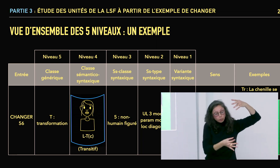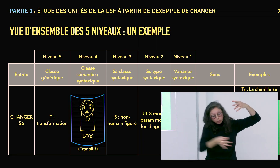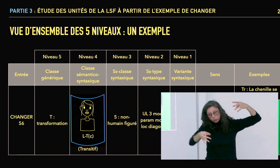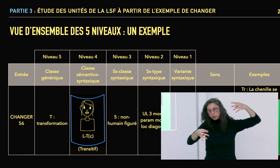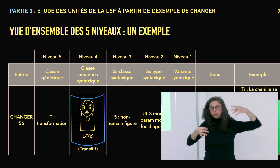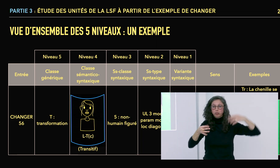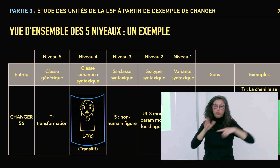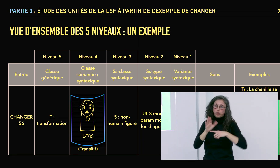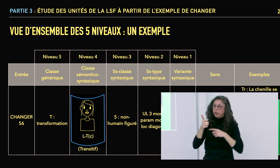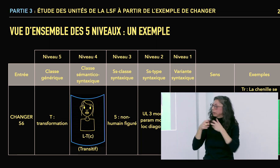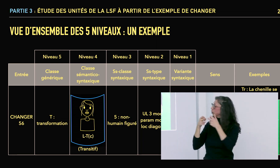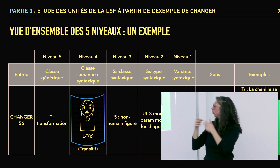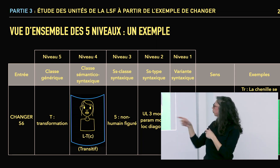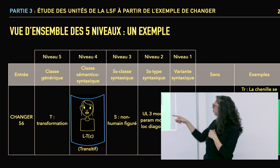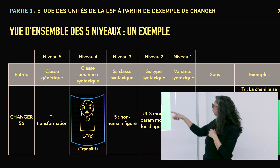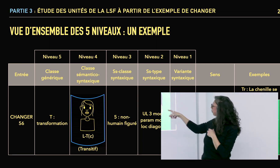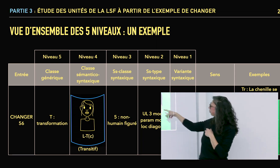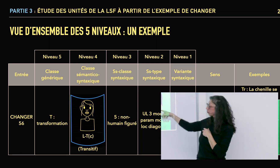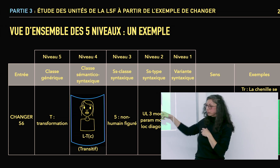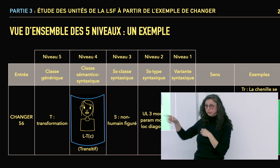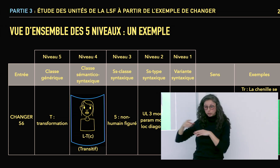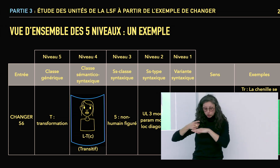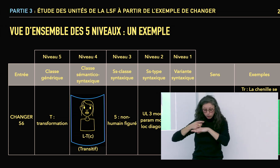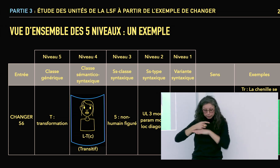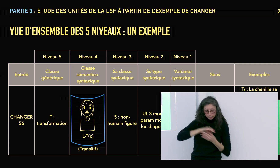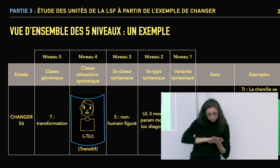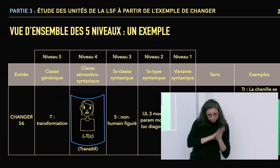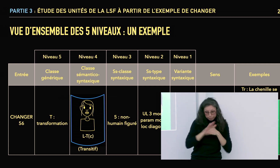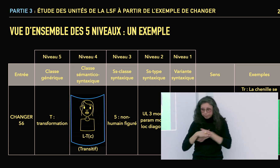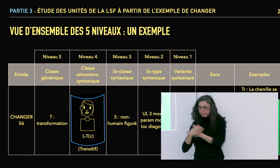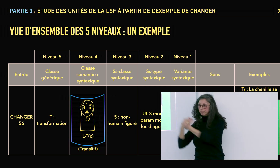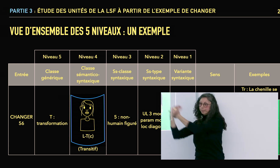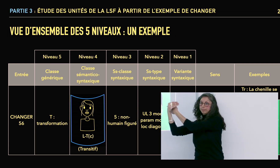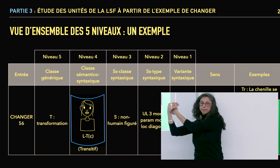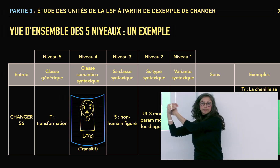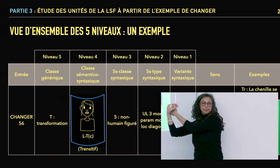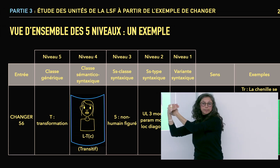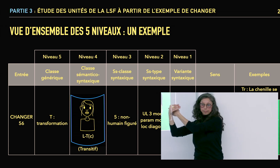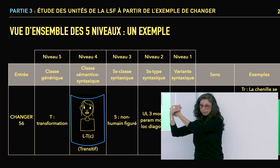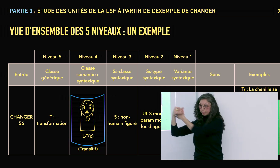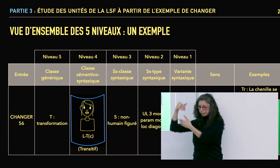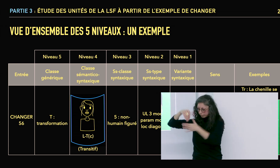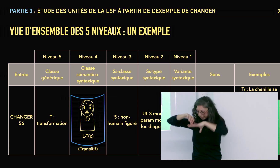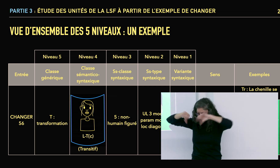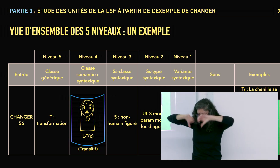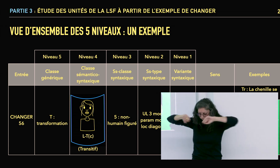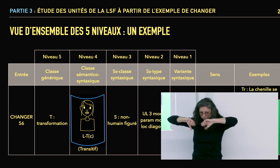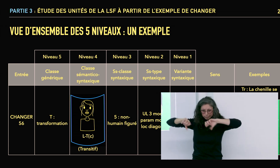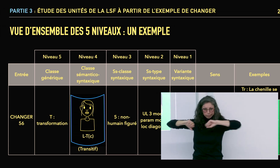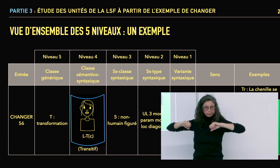Je vous ai parlé des 150 entrées tout à l'heure. Je vous ai pris un exemple sur cette diapositive. Donc, on a la chenille qui se transforme en papillon.